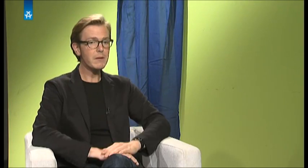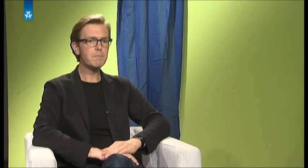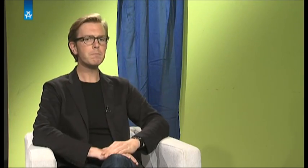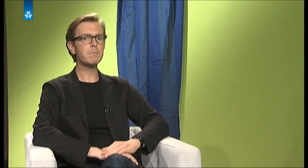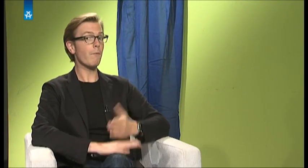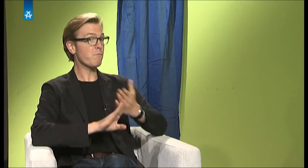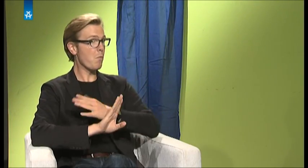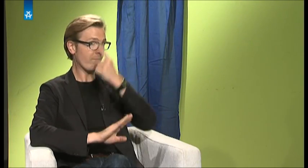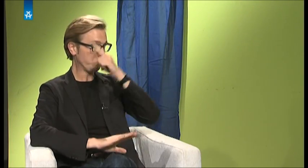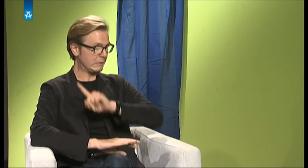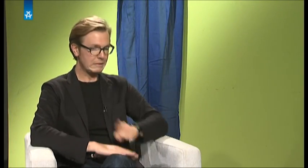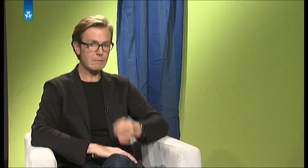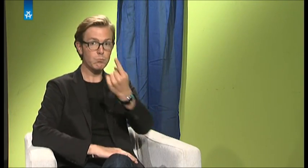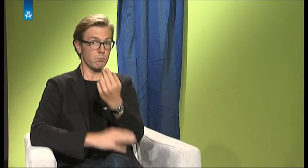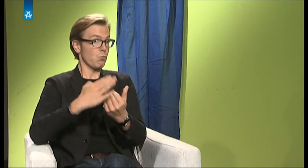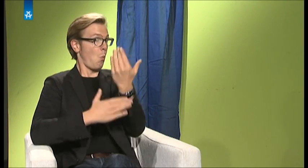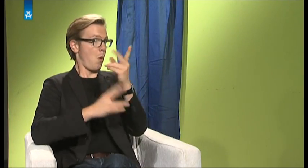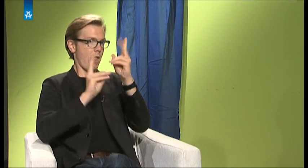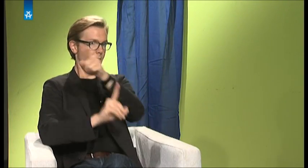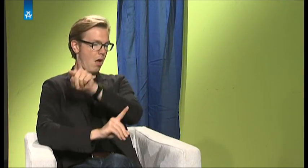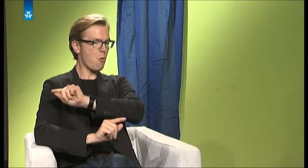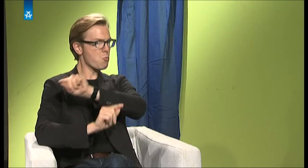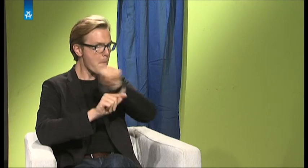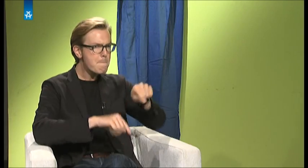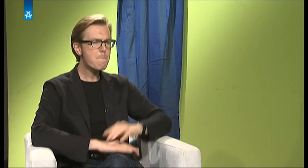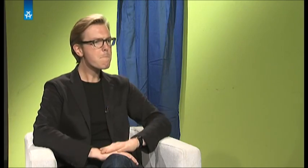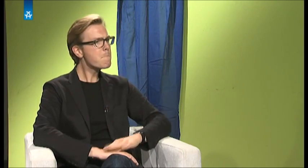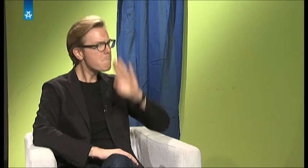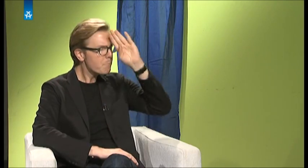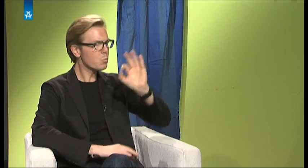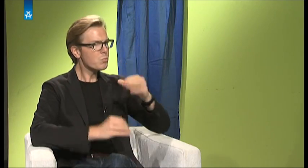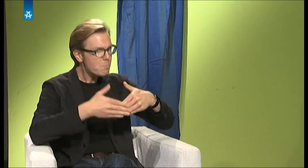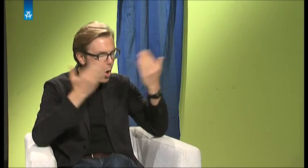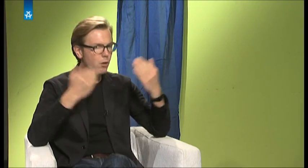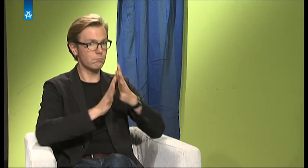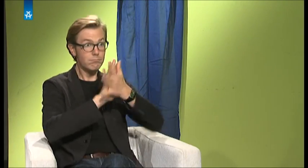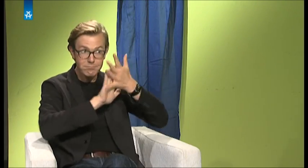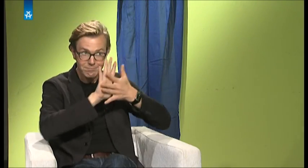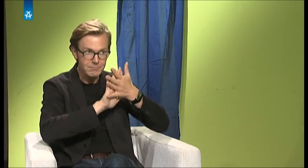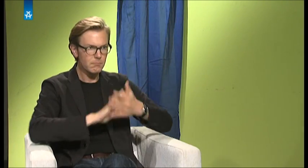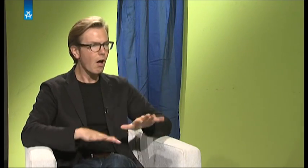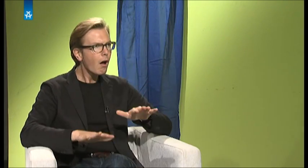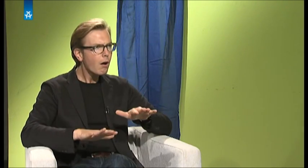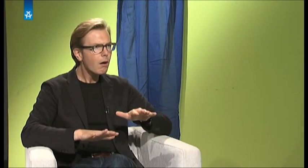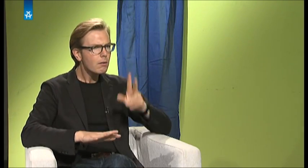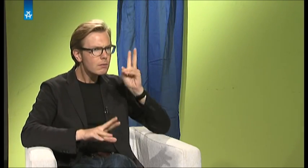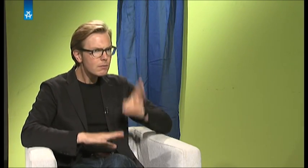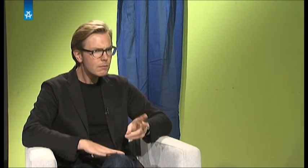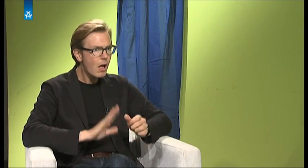gebärdensprachkundig. Und der kam dann bei uns in die Klasse und hat auch Guten Morgen gebärdet. Und es war auch das